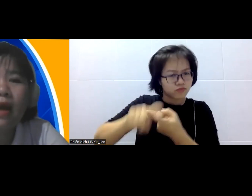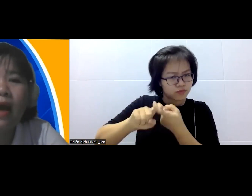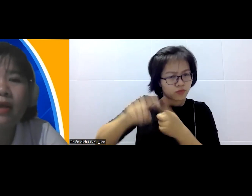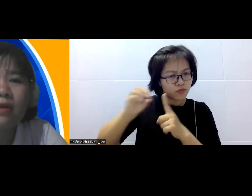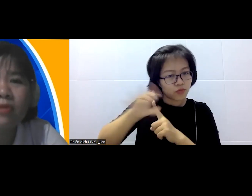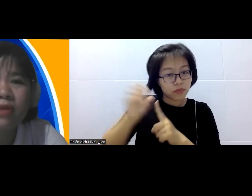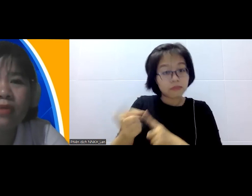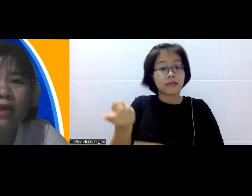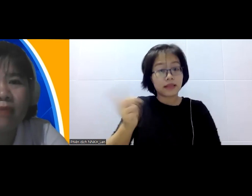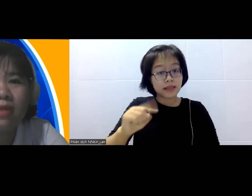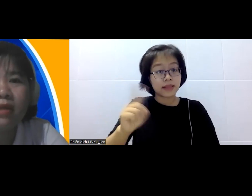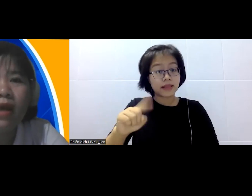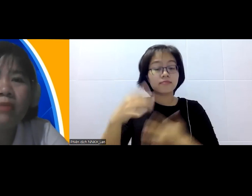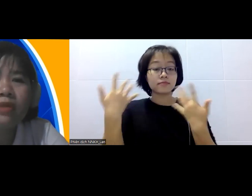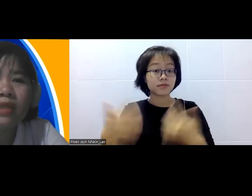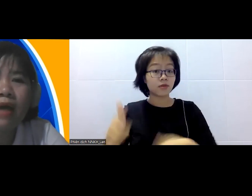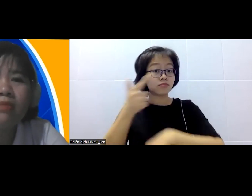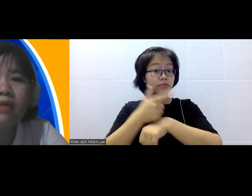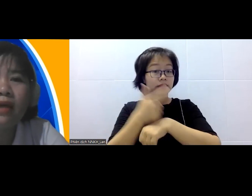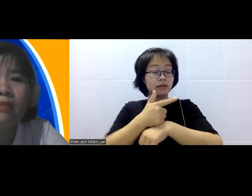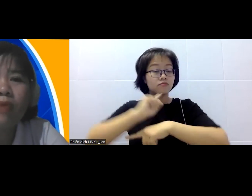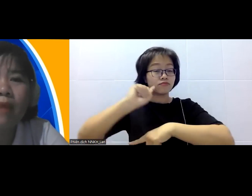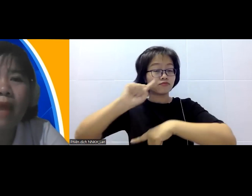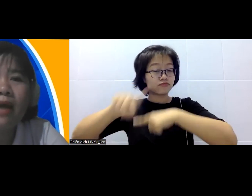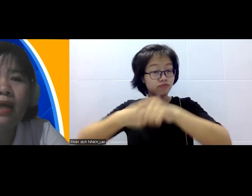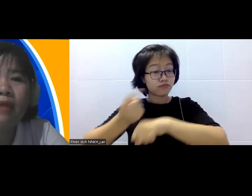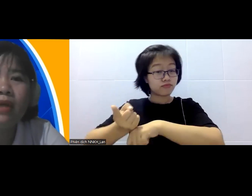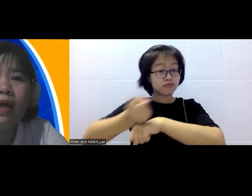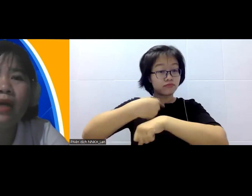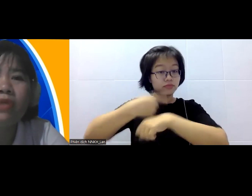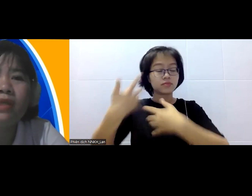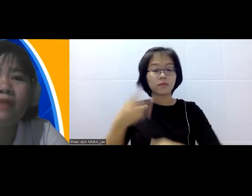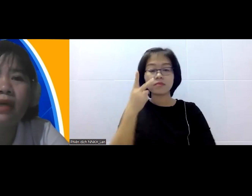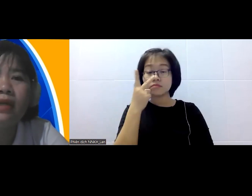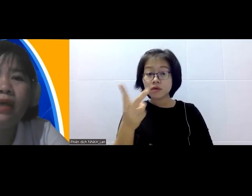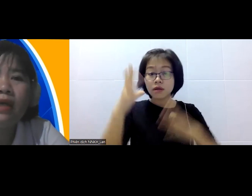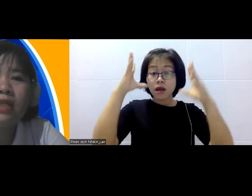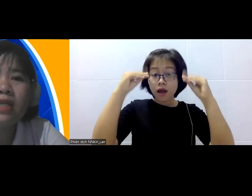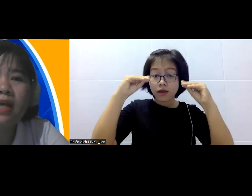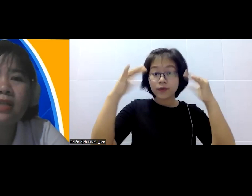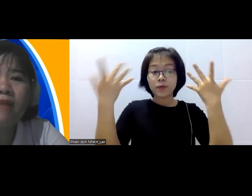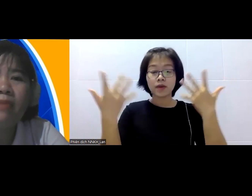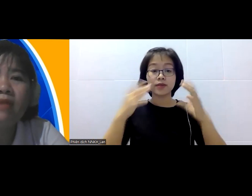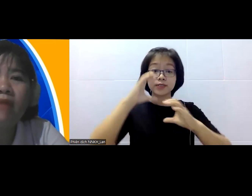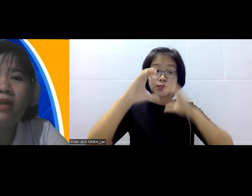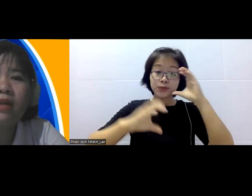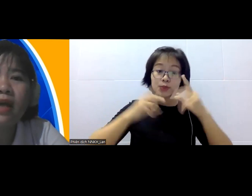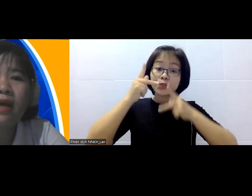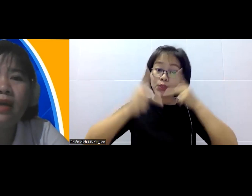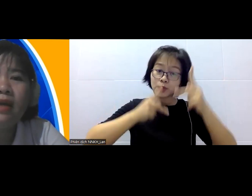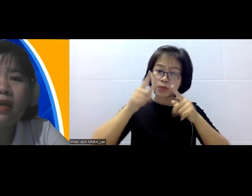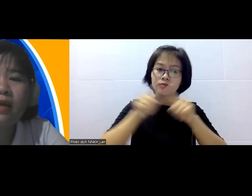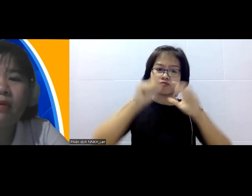biết rằng là trong sau một thời gian mình mình truyền thông như vậy mình quảng bá hình ảnh kể câu chuyện như vậy chia sẻ sản phẩm như vậy